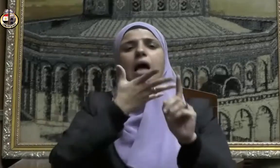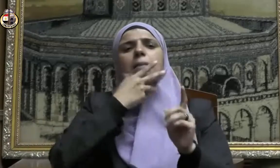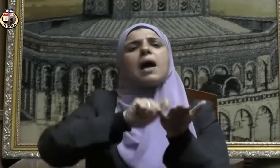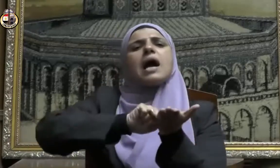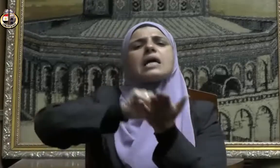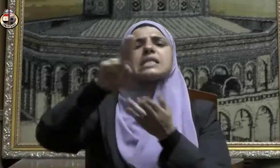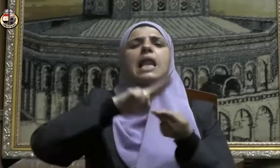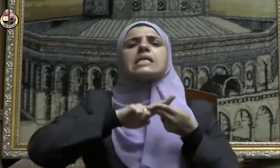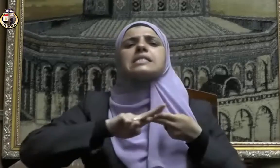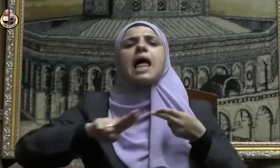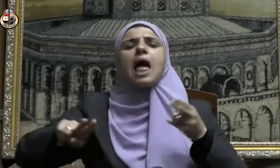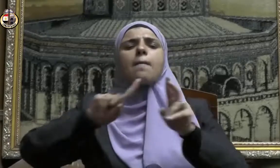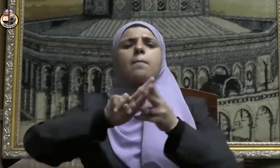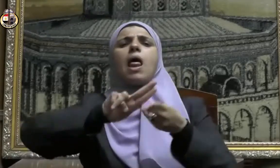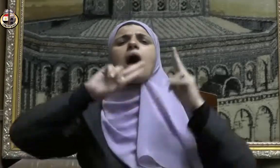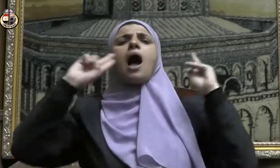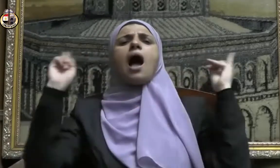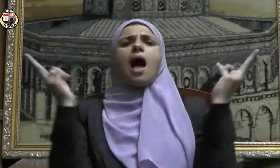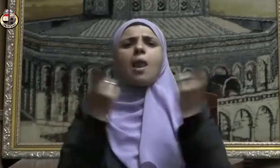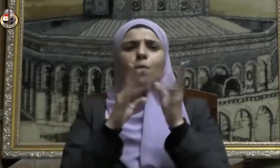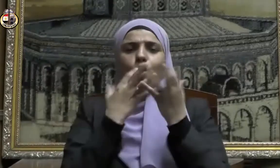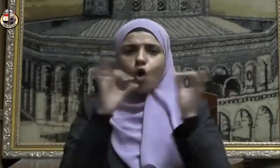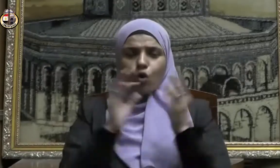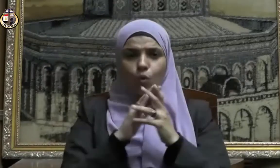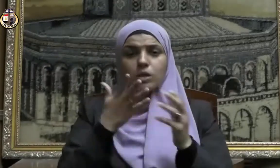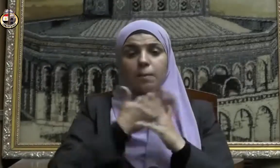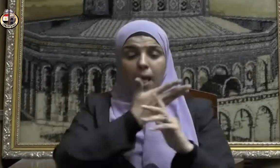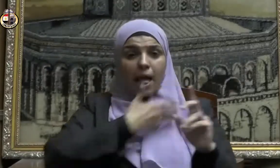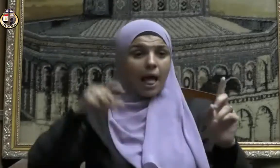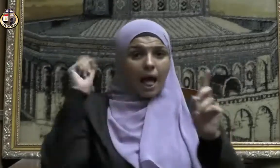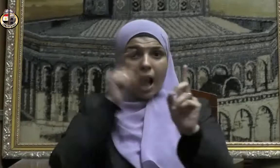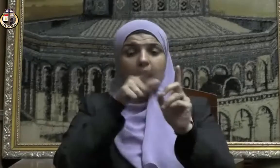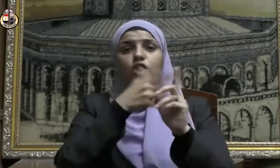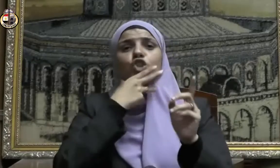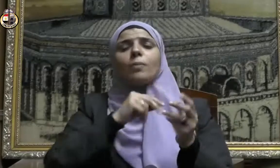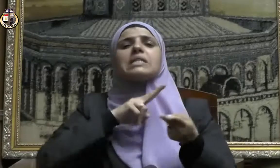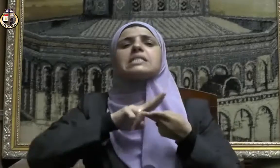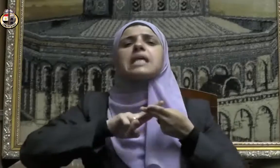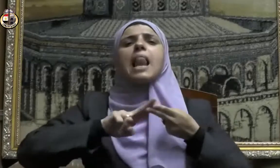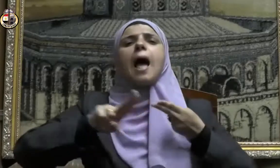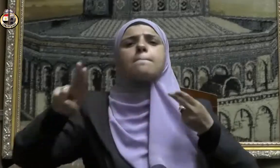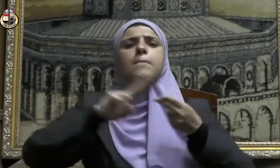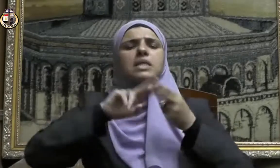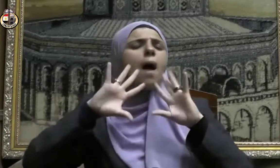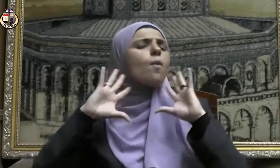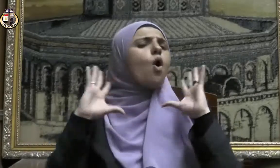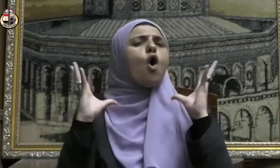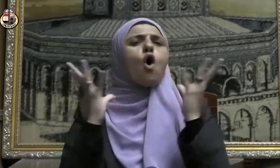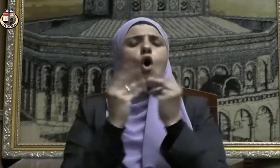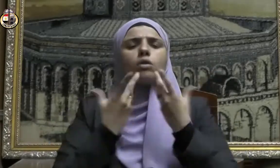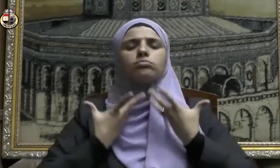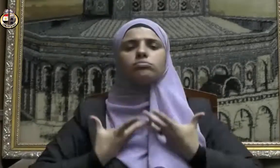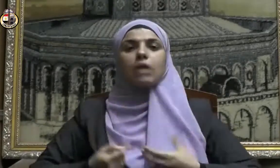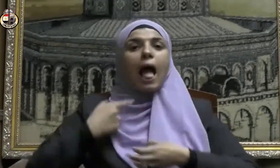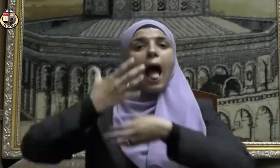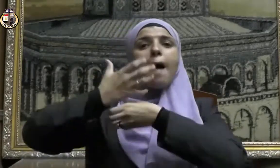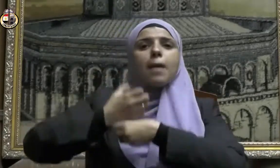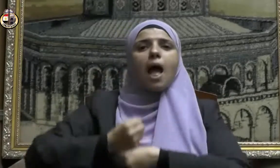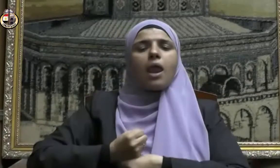للكون كله فالحج سلام كله سلم كله أمان كله